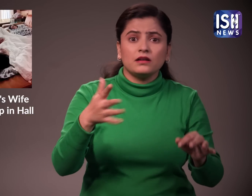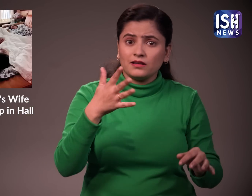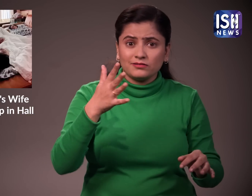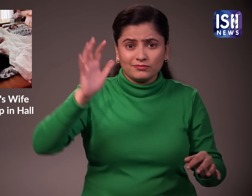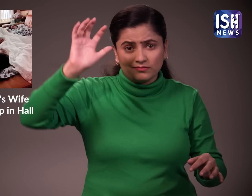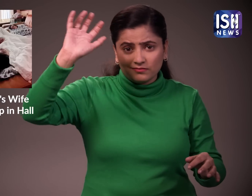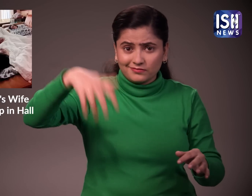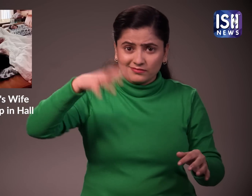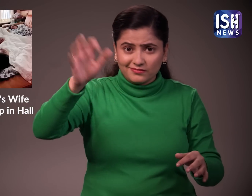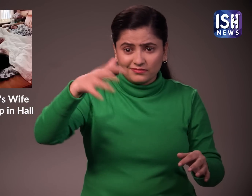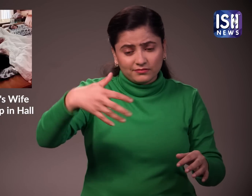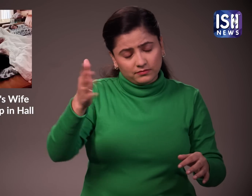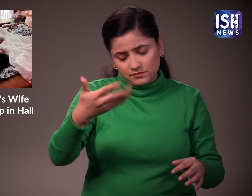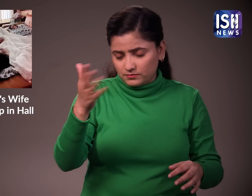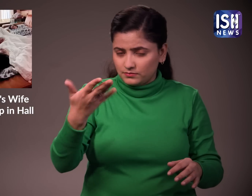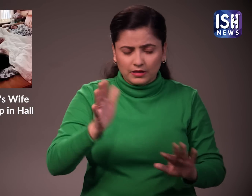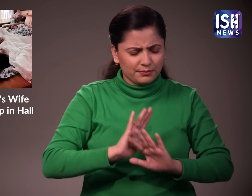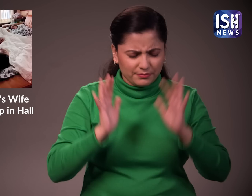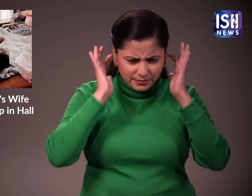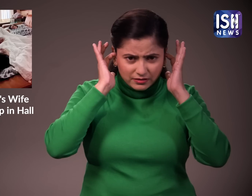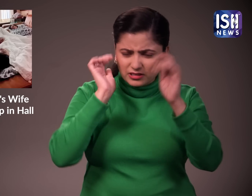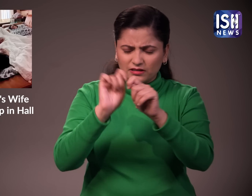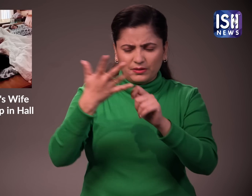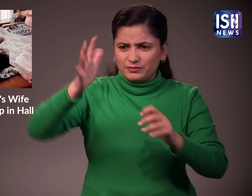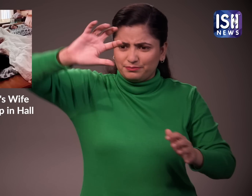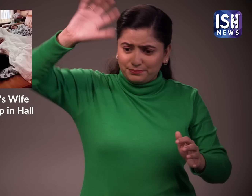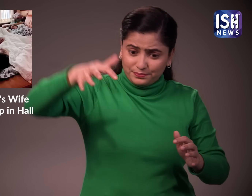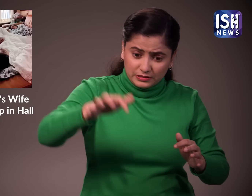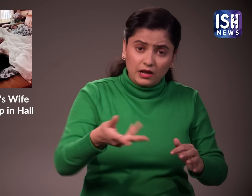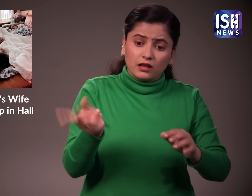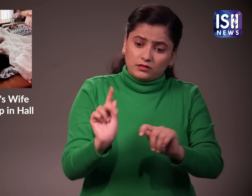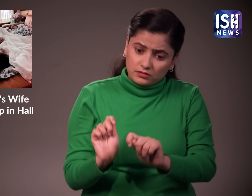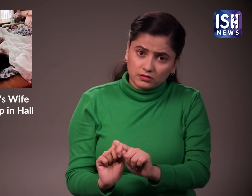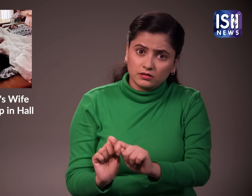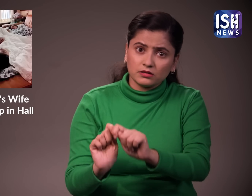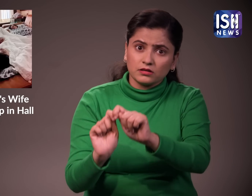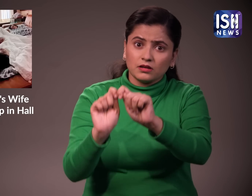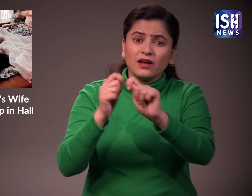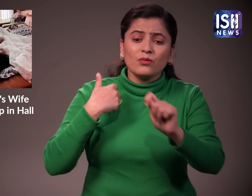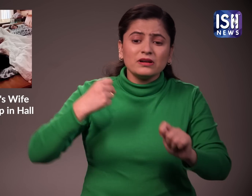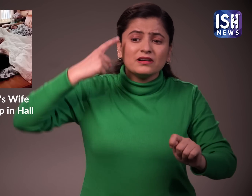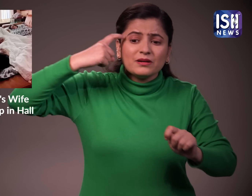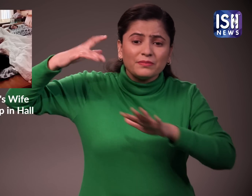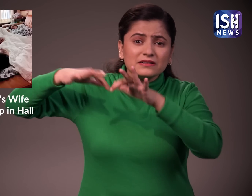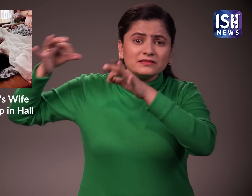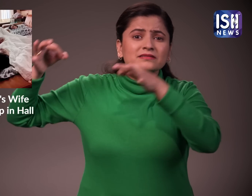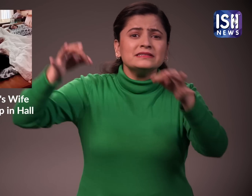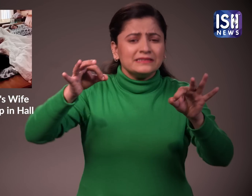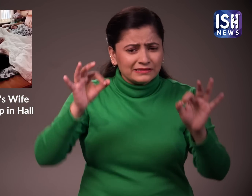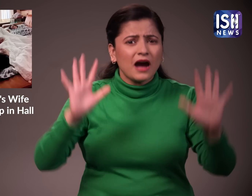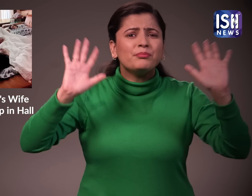वो उसे तोड़ देते और मज़़ूरों से कहते कि जैसे उसमें योजना बनाई थी वैसे ही फिर से बना ले